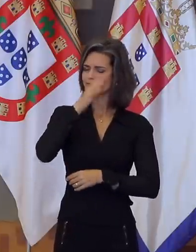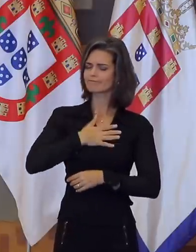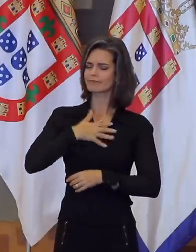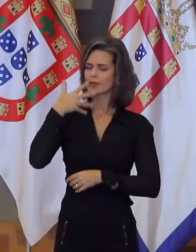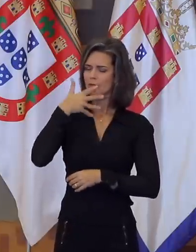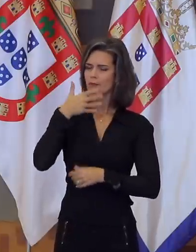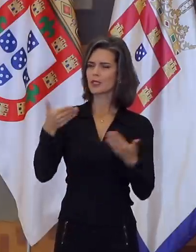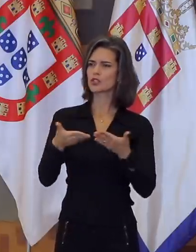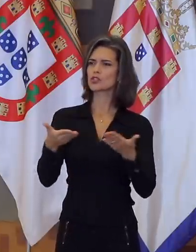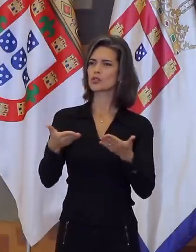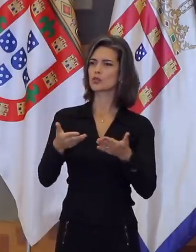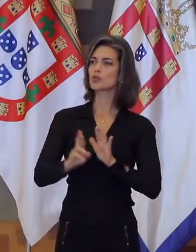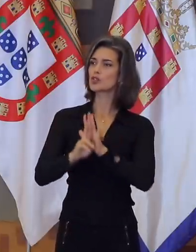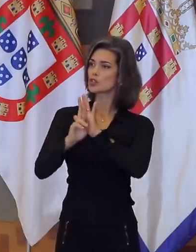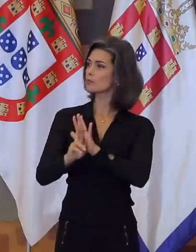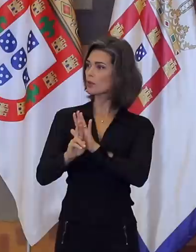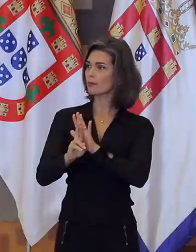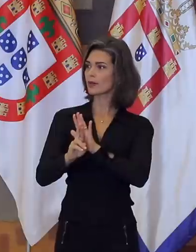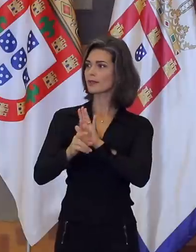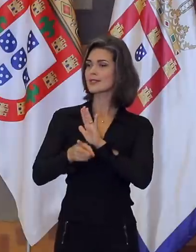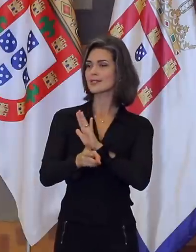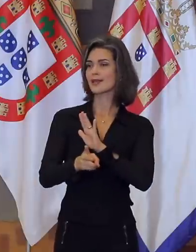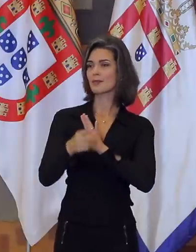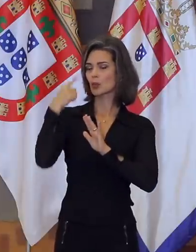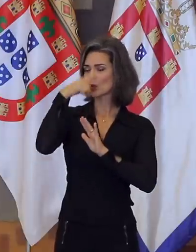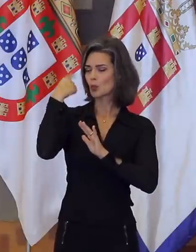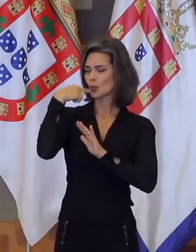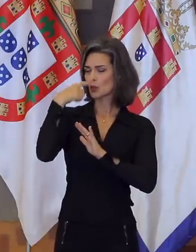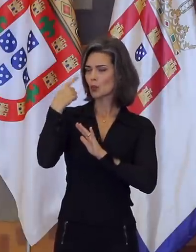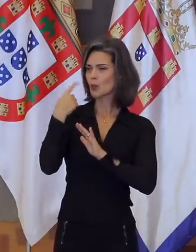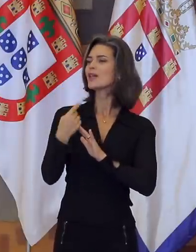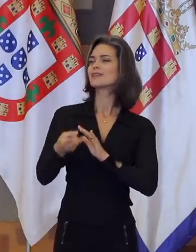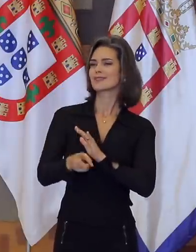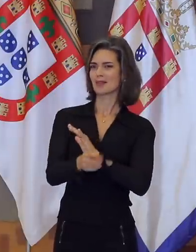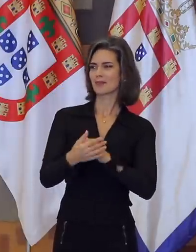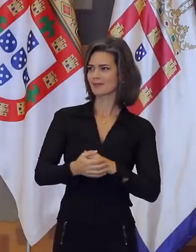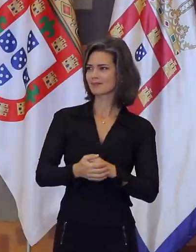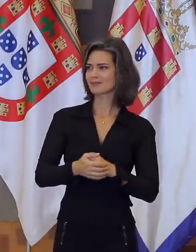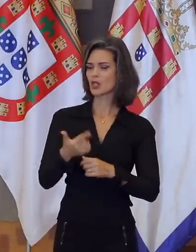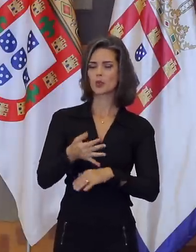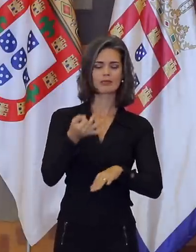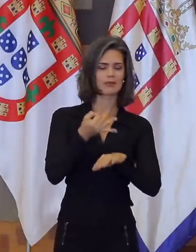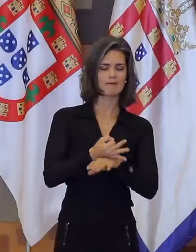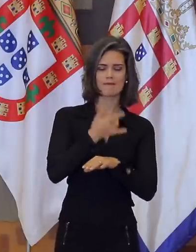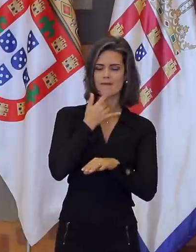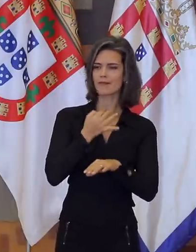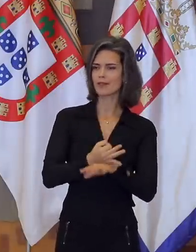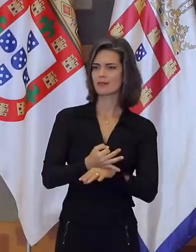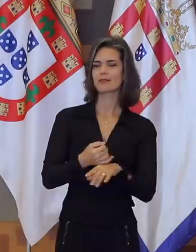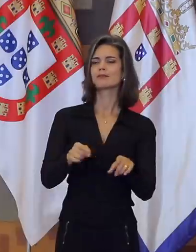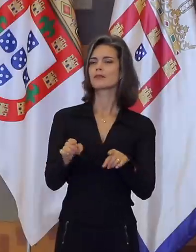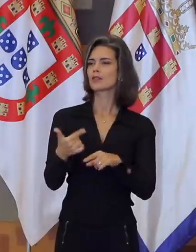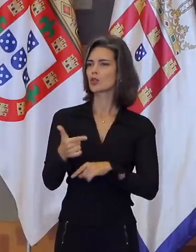palavras. diplomata é diplomata 24 horas por dia. Não há mais feriados, nem fins de